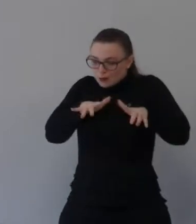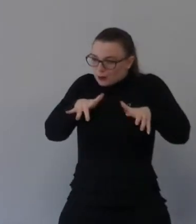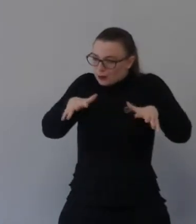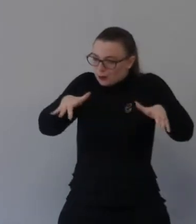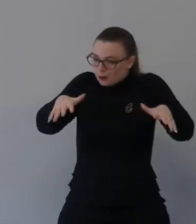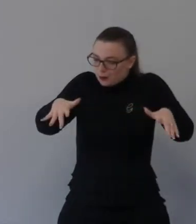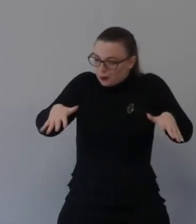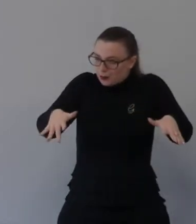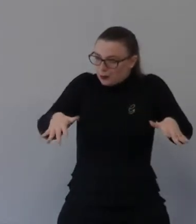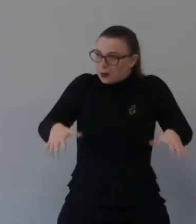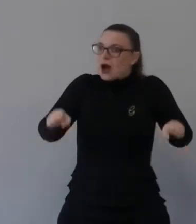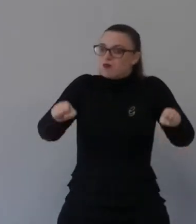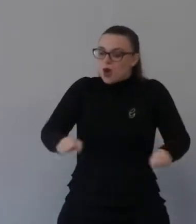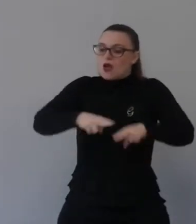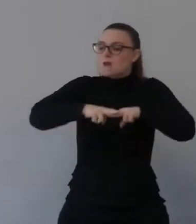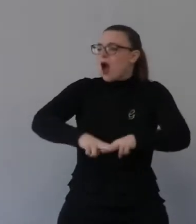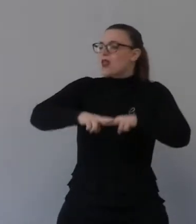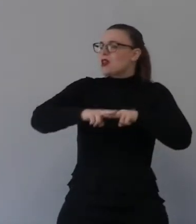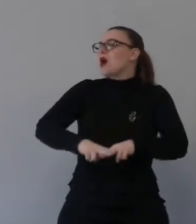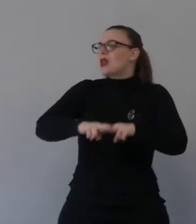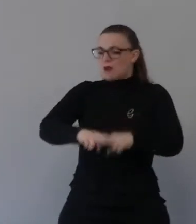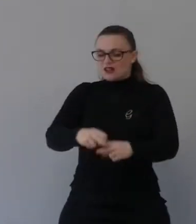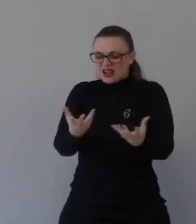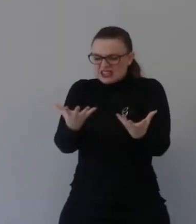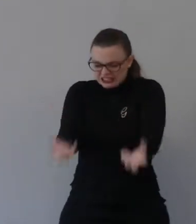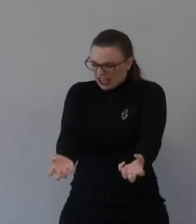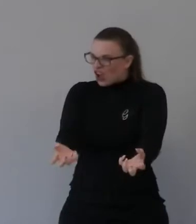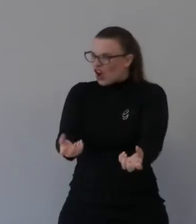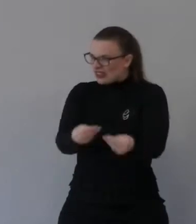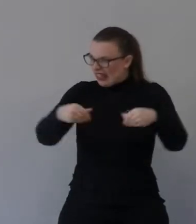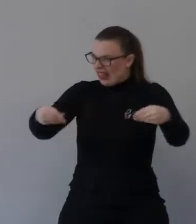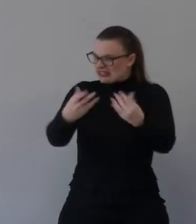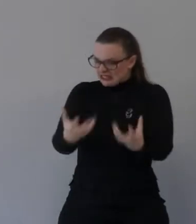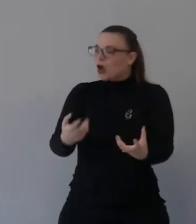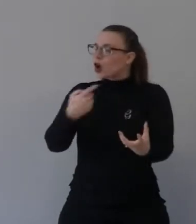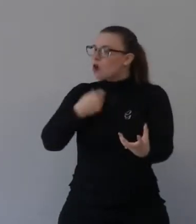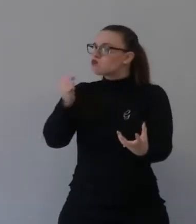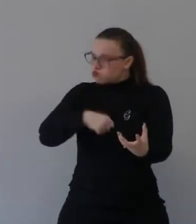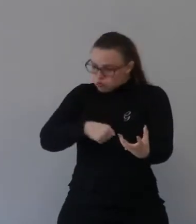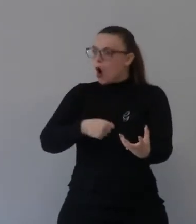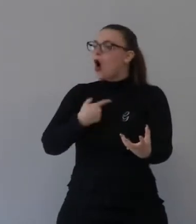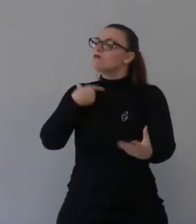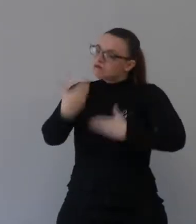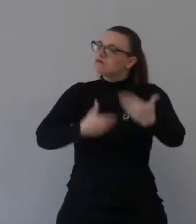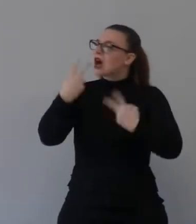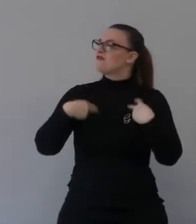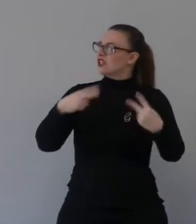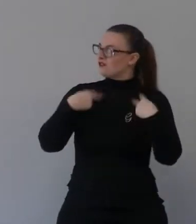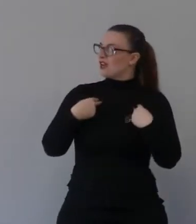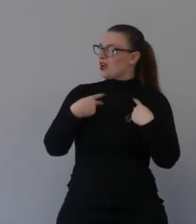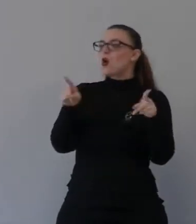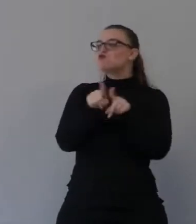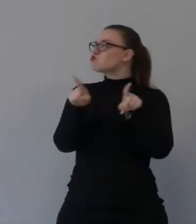sopravvivere in terreni duri e ostili e saranno capaci di sopravvivere a ogni stagione sia in quelle buone